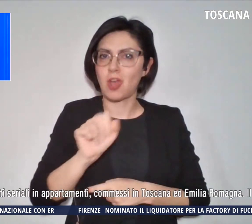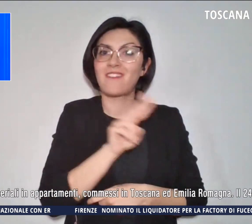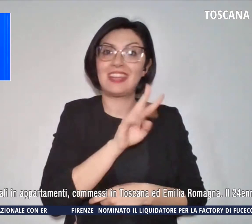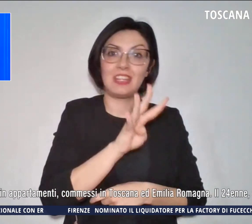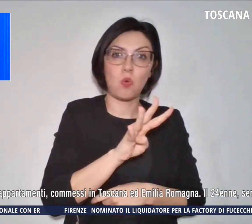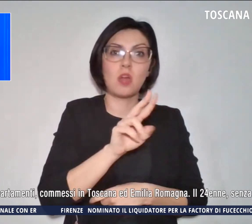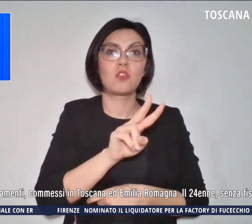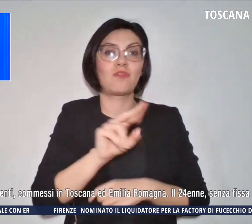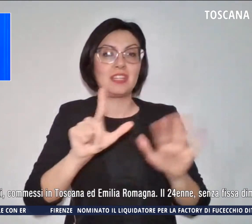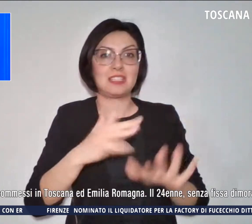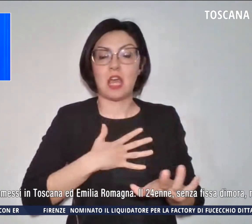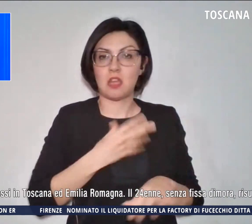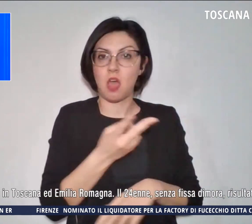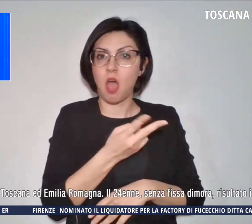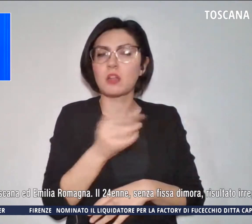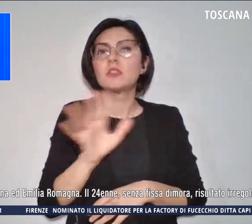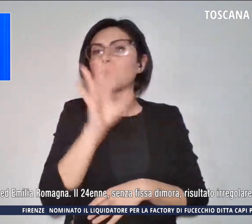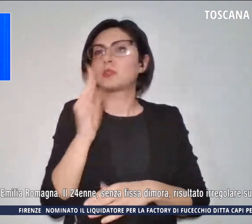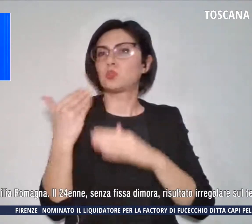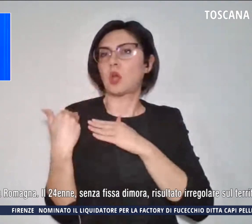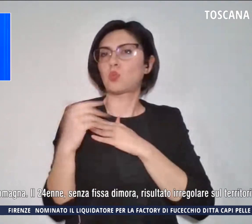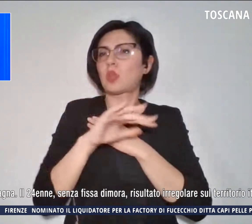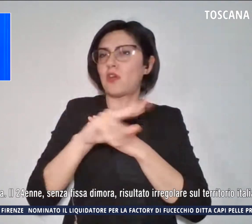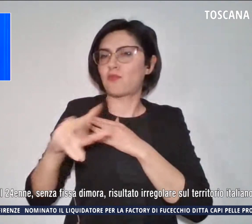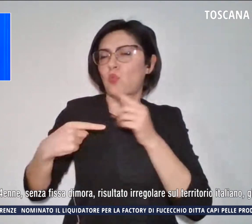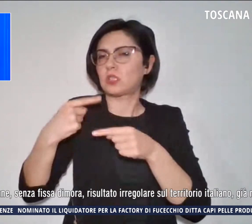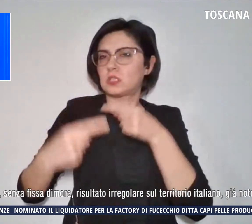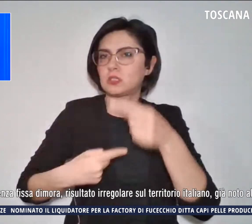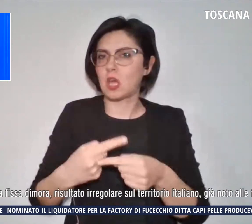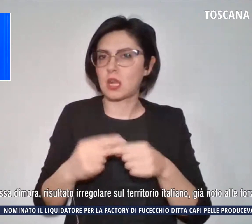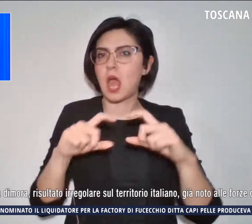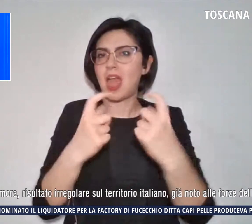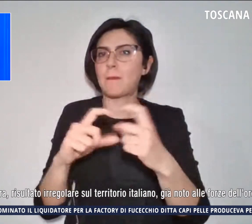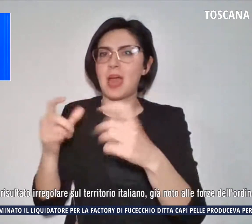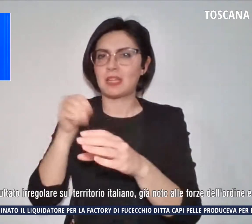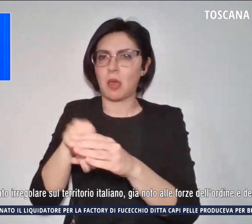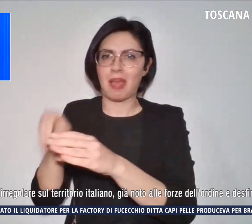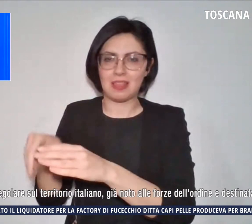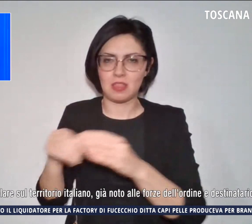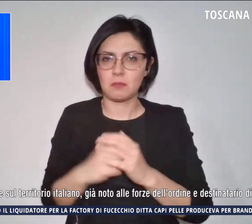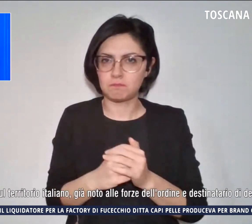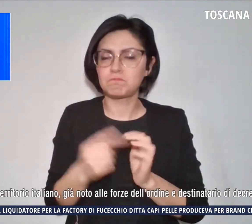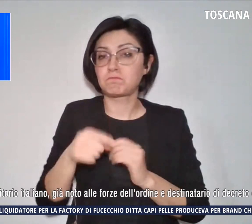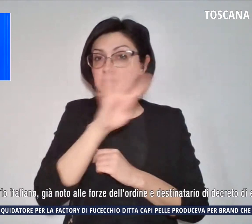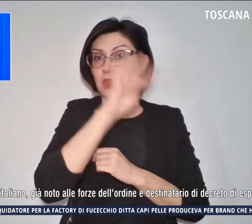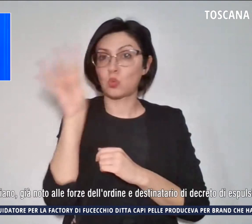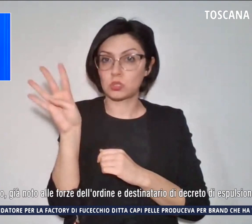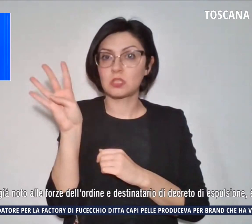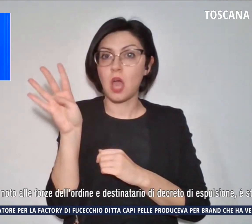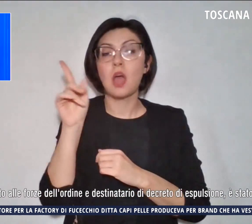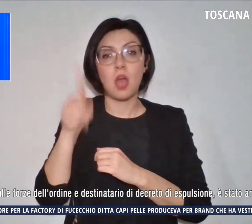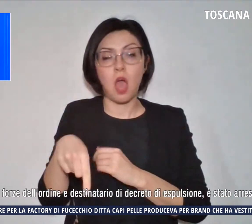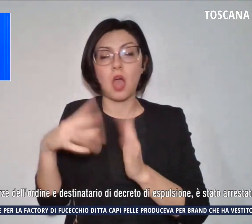presunti autori di furti seriali in appartamenti commessi in Toscana ed Emilia-Romagna.